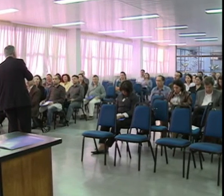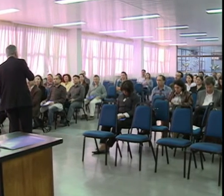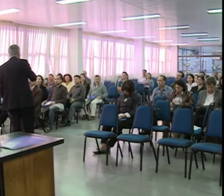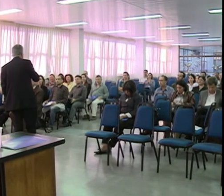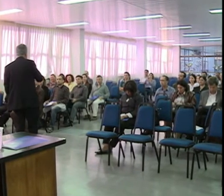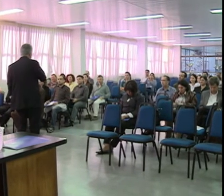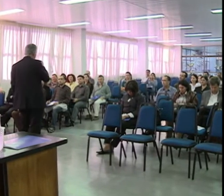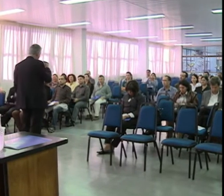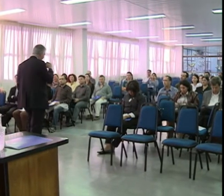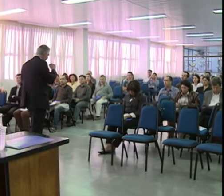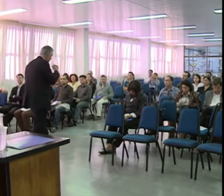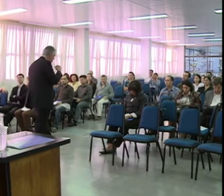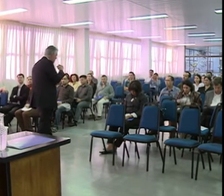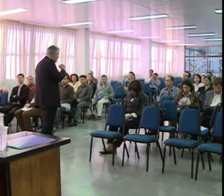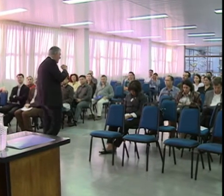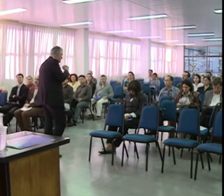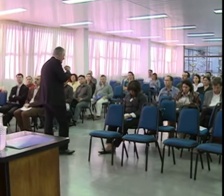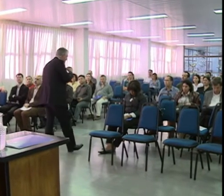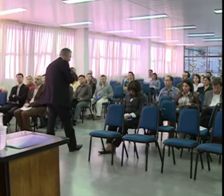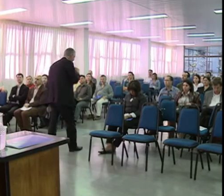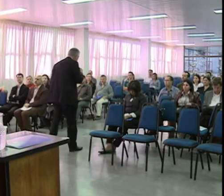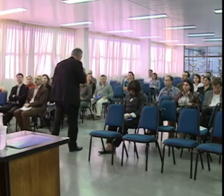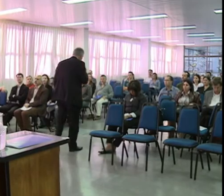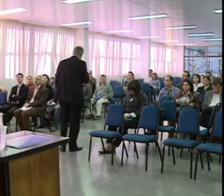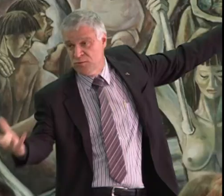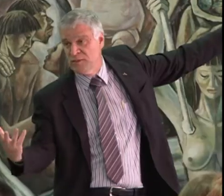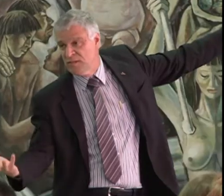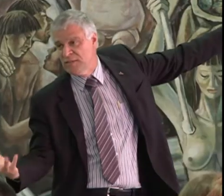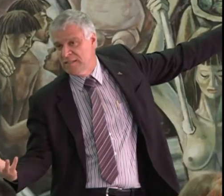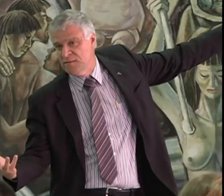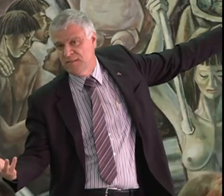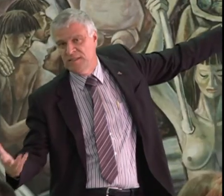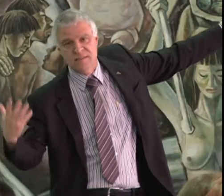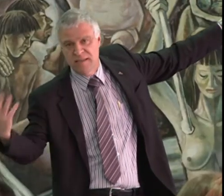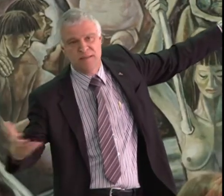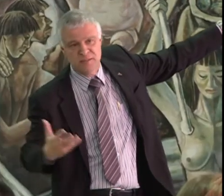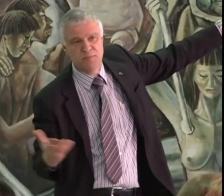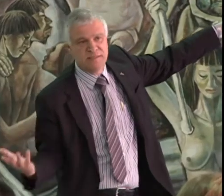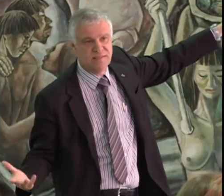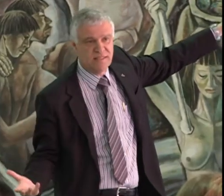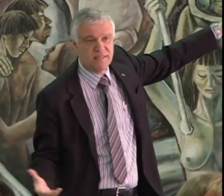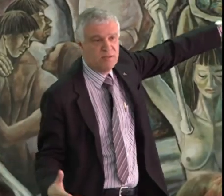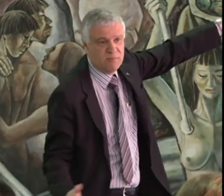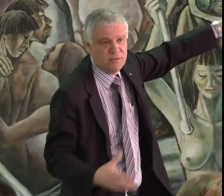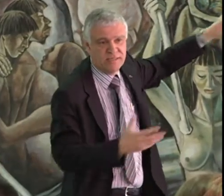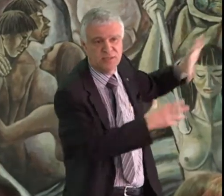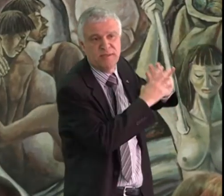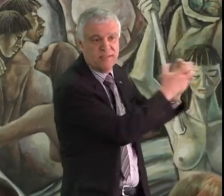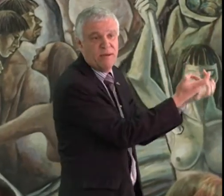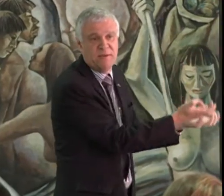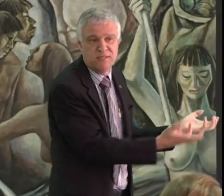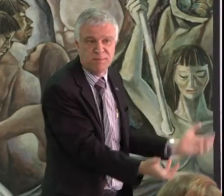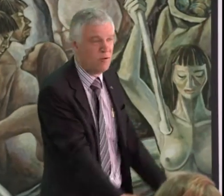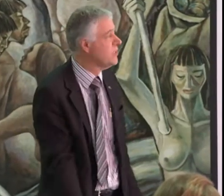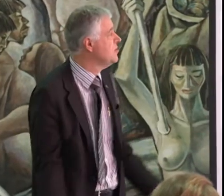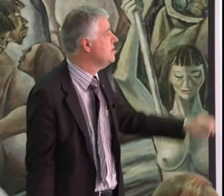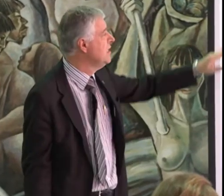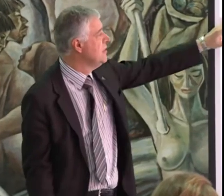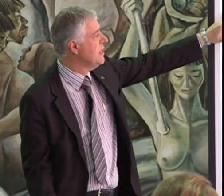avaliação institucional para as universidades brasileiras. O professor ressalta que é preciso traçar estratégias para superar as